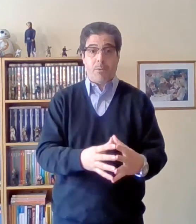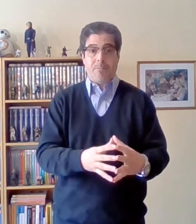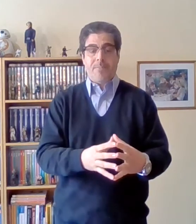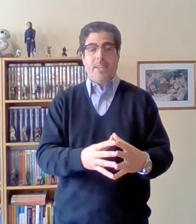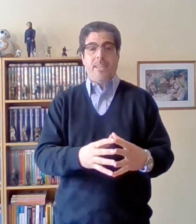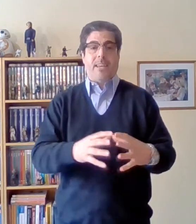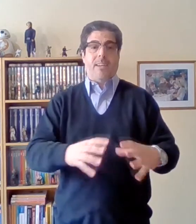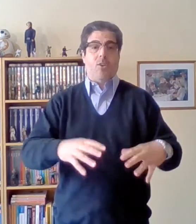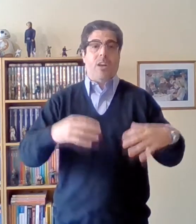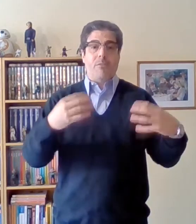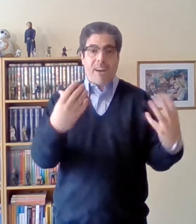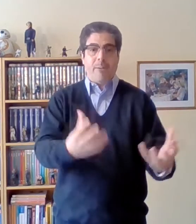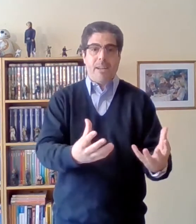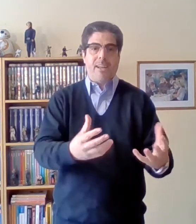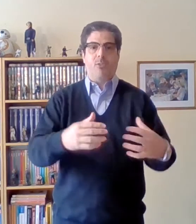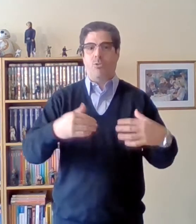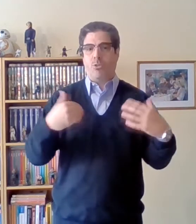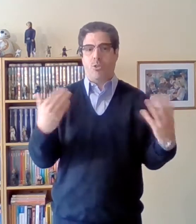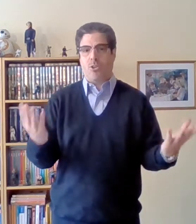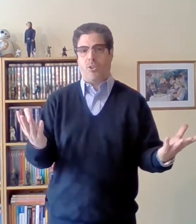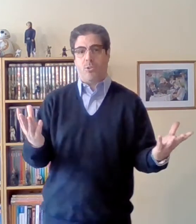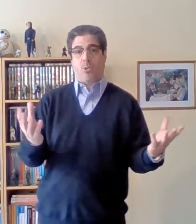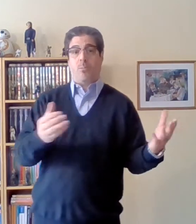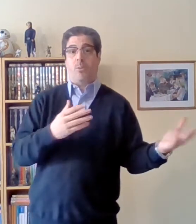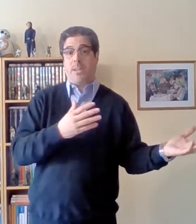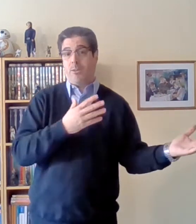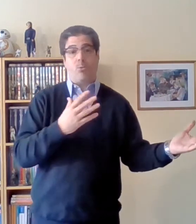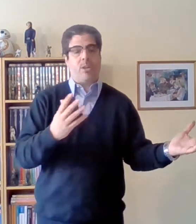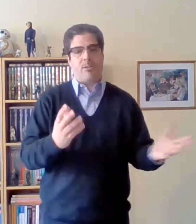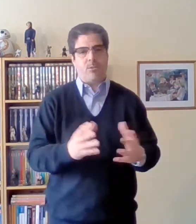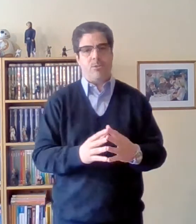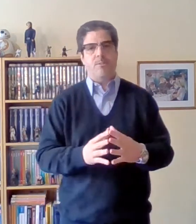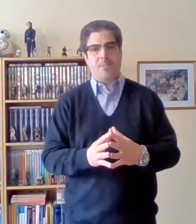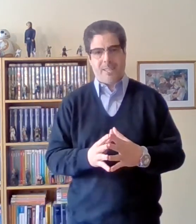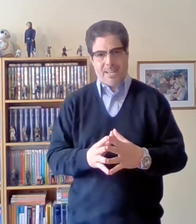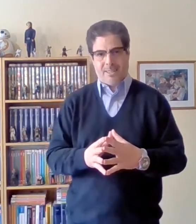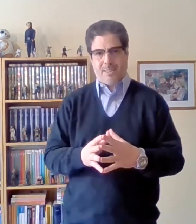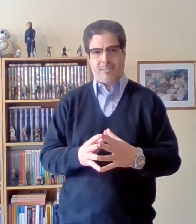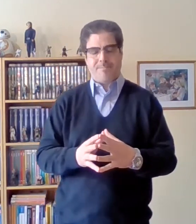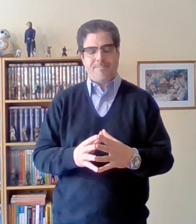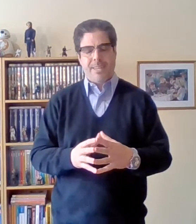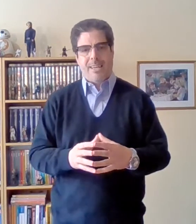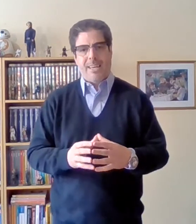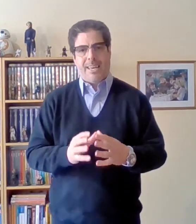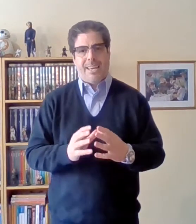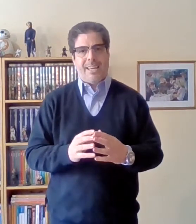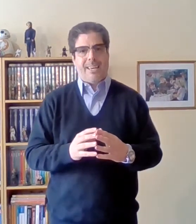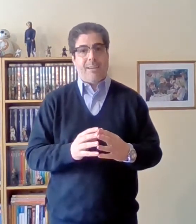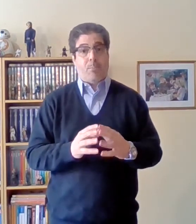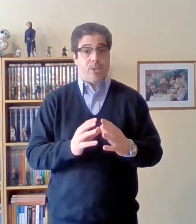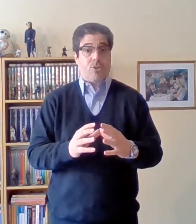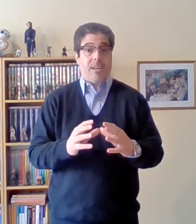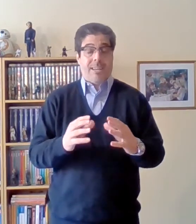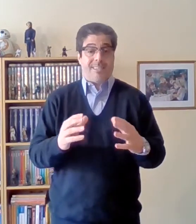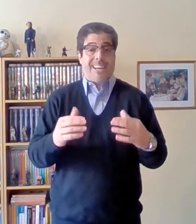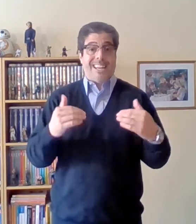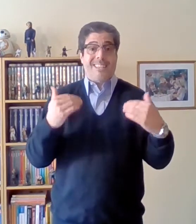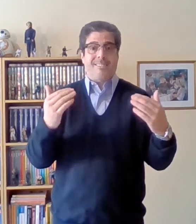y generó las fábricas con todo esto que nosotros hemos venido estudiando desde antes por eso esa ganancia